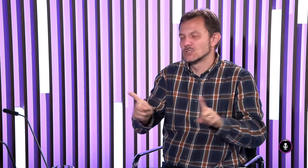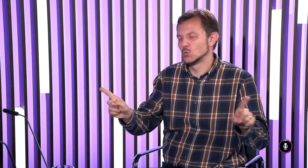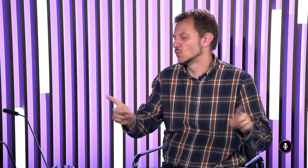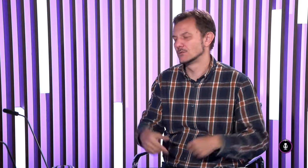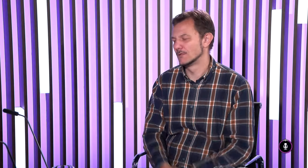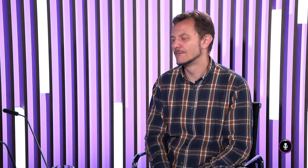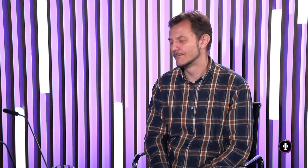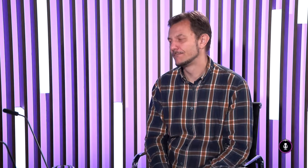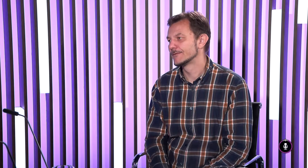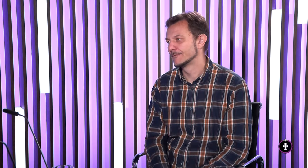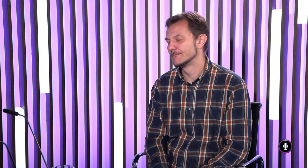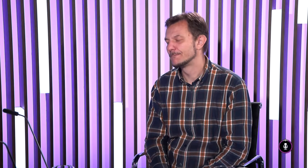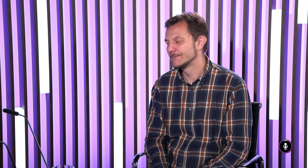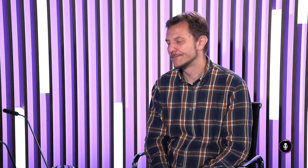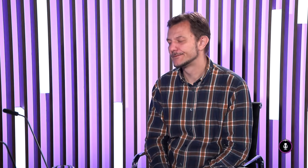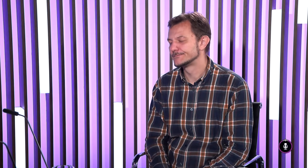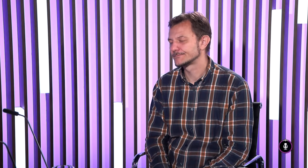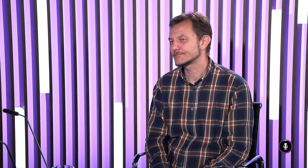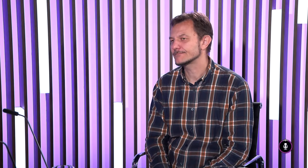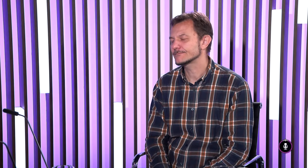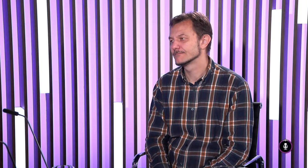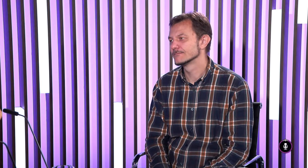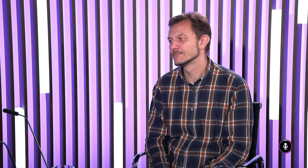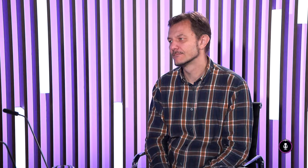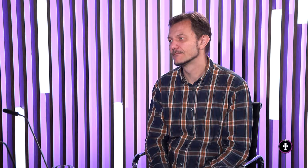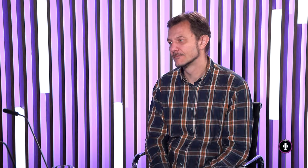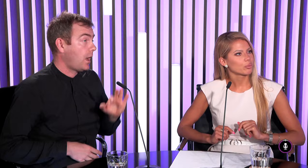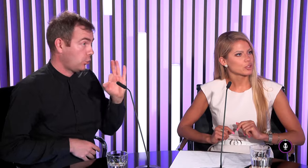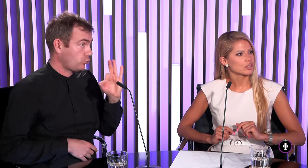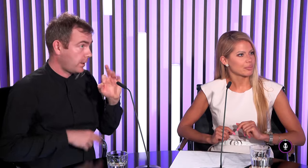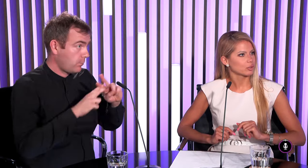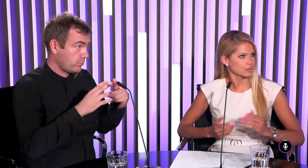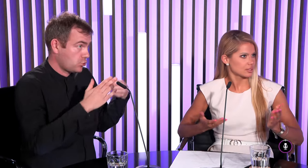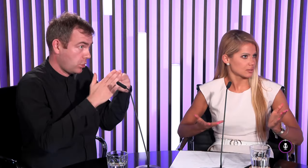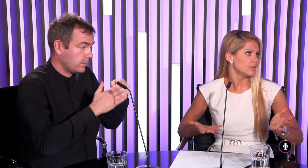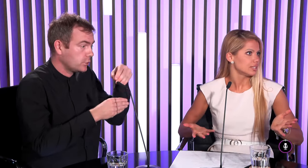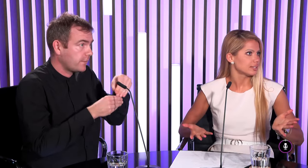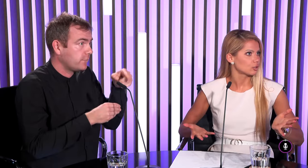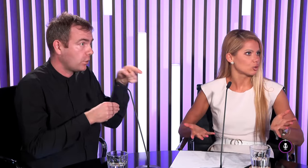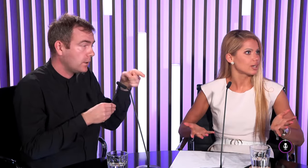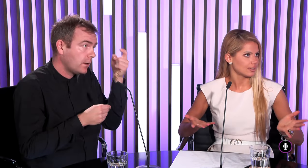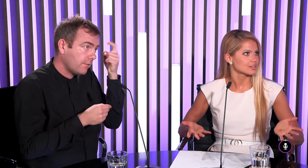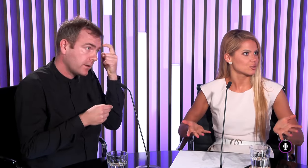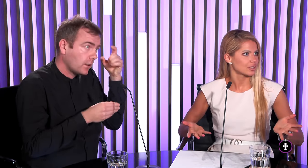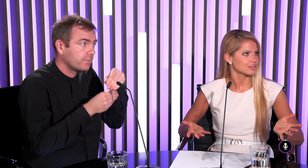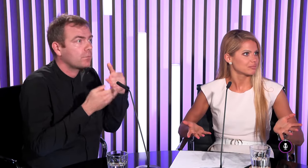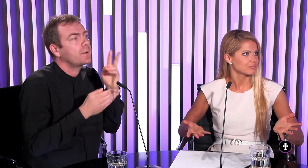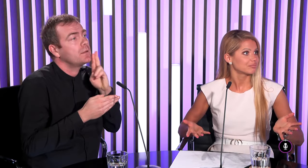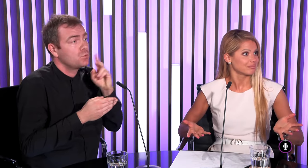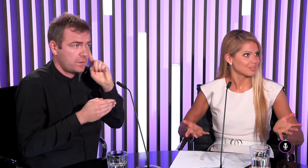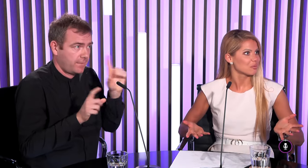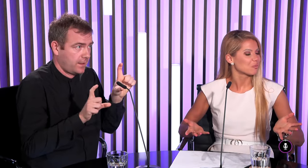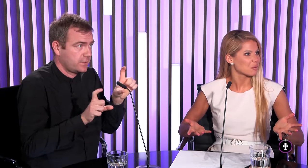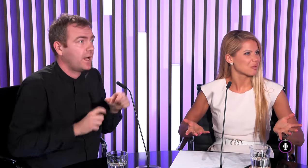tak sú rôzne môže sa napríklad odposunkovať rytmus Čiže ja k tomu môžem doplniť že tým pádom by vedeli takýto ľudia aj tancovať